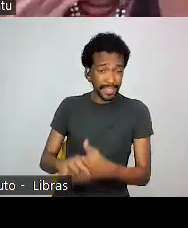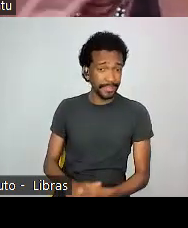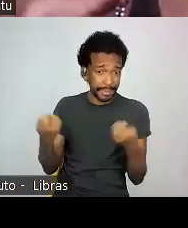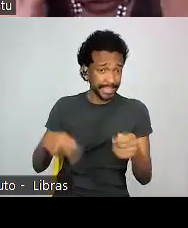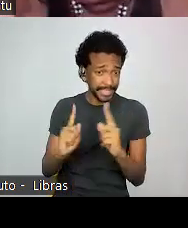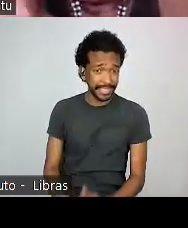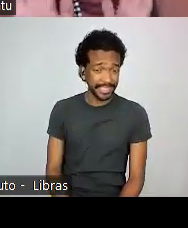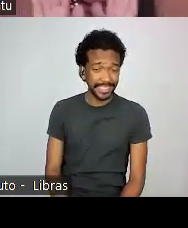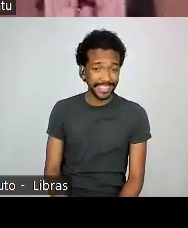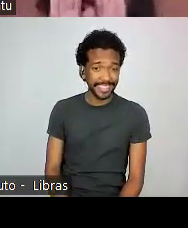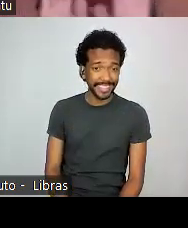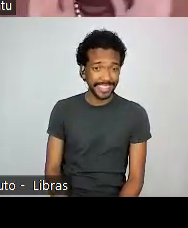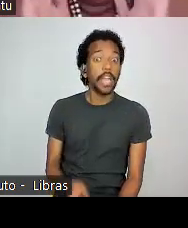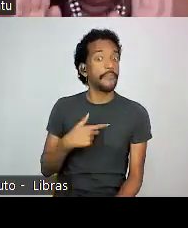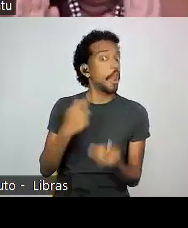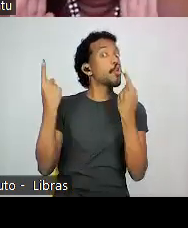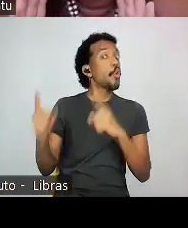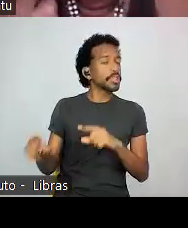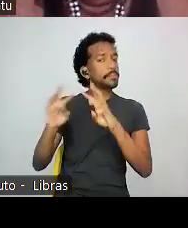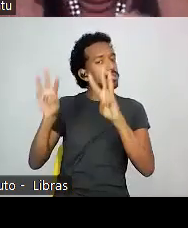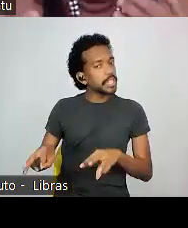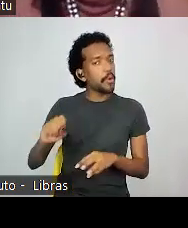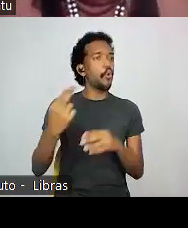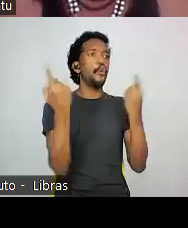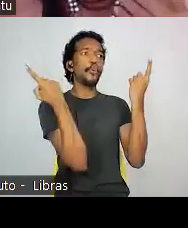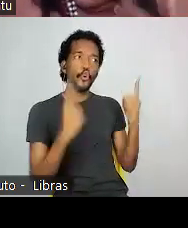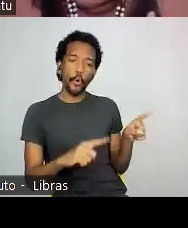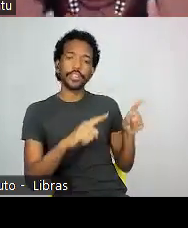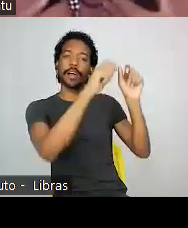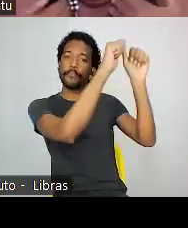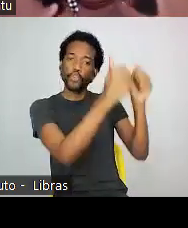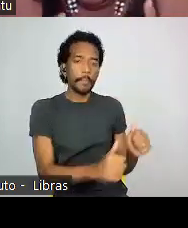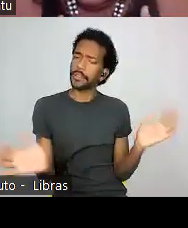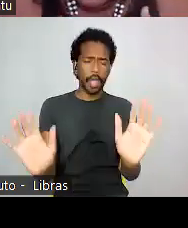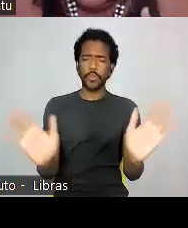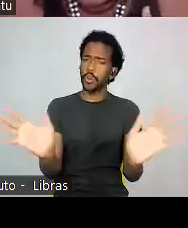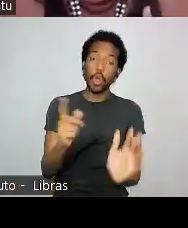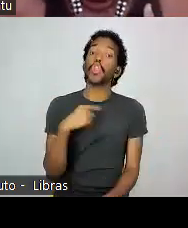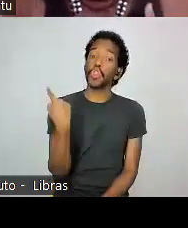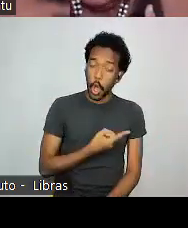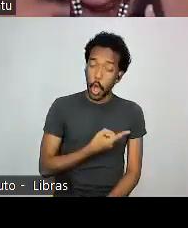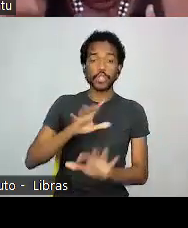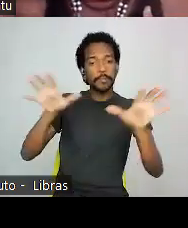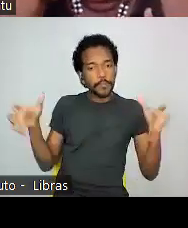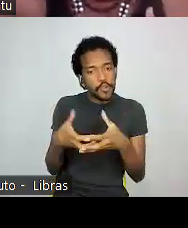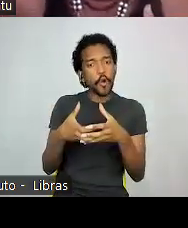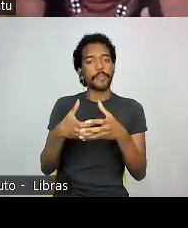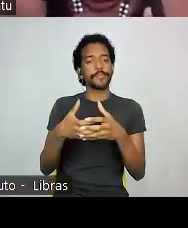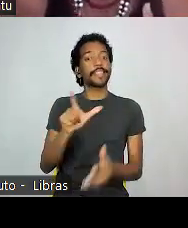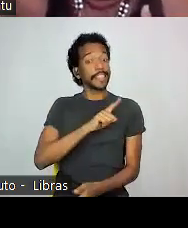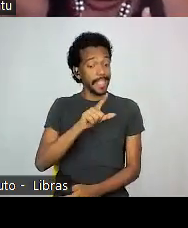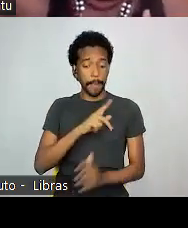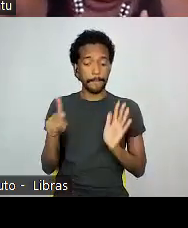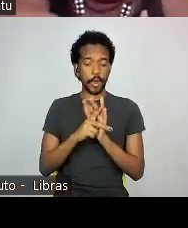Não estou falando contra museus, viu, gente? Nem contra monumentos. Eu estou dizendo que nós, povos indígenas, temos a nossa